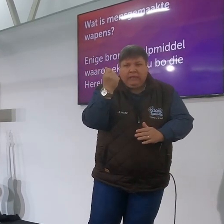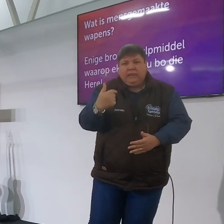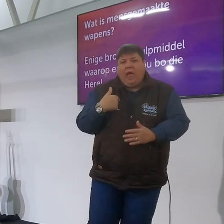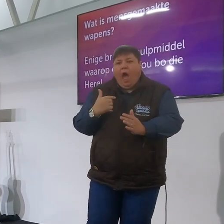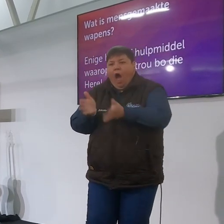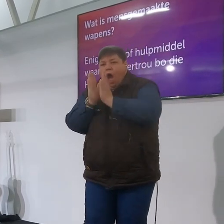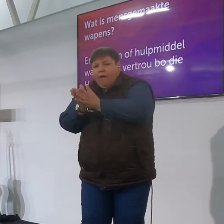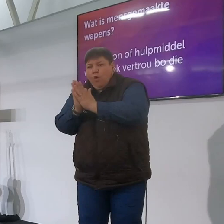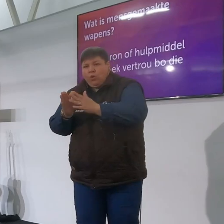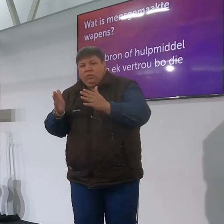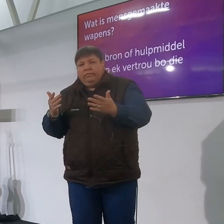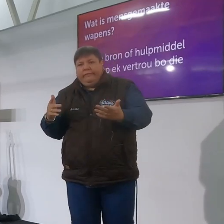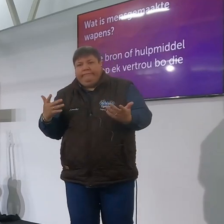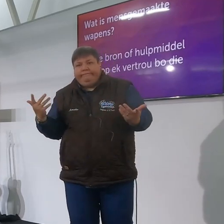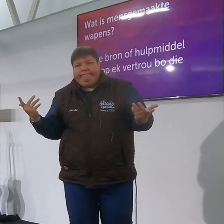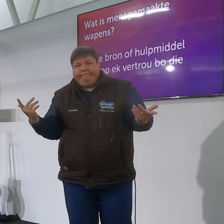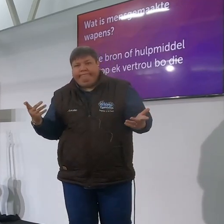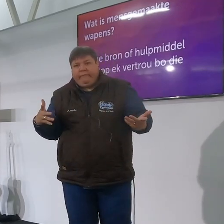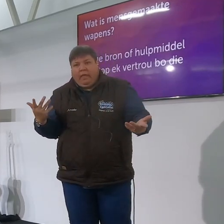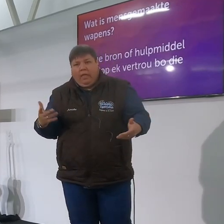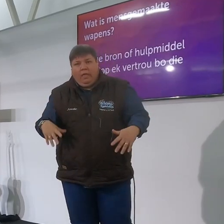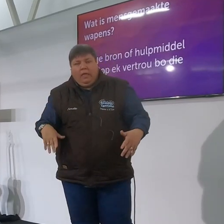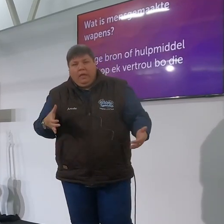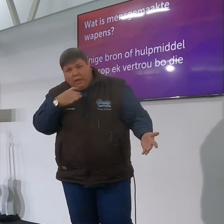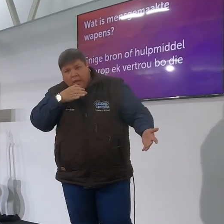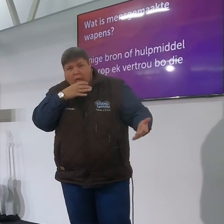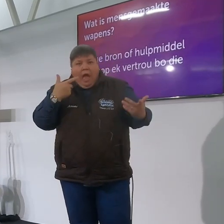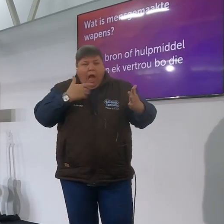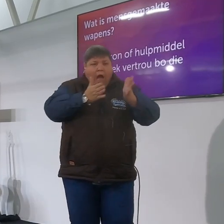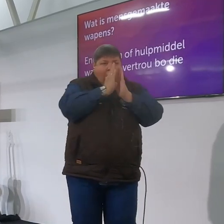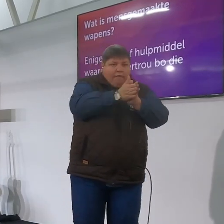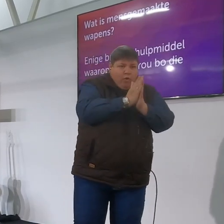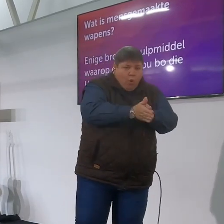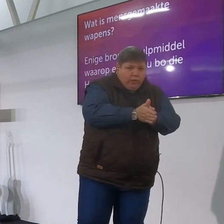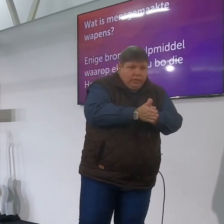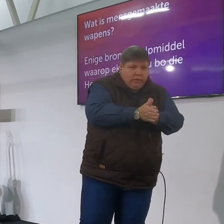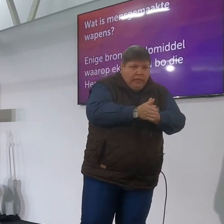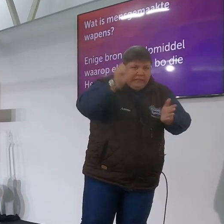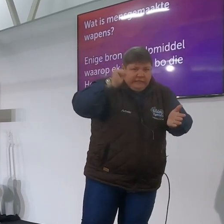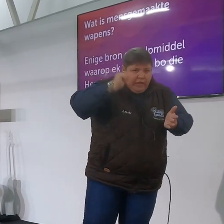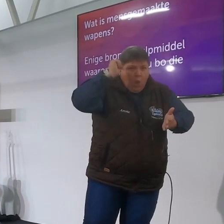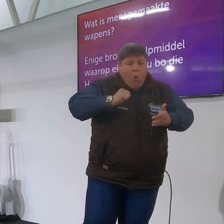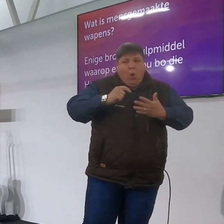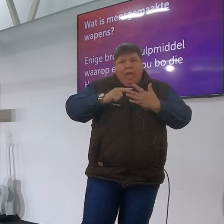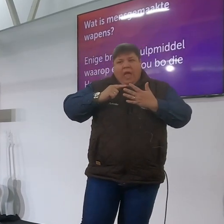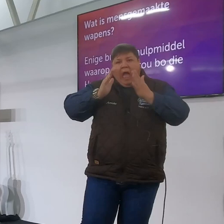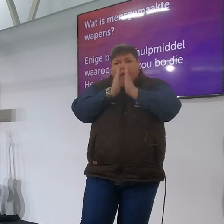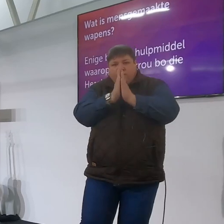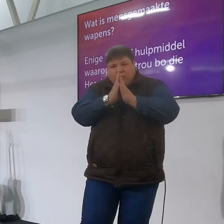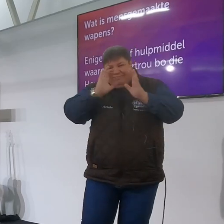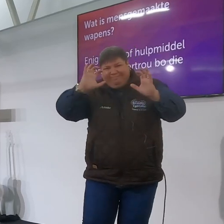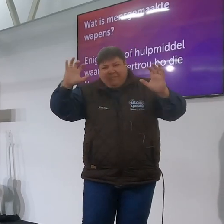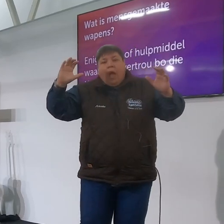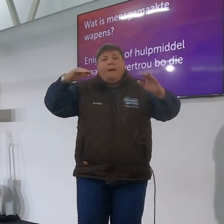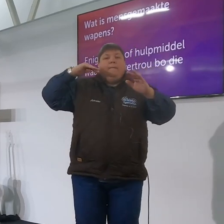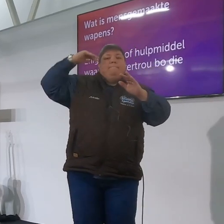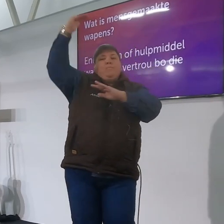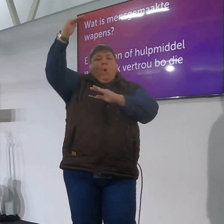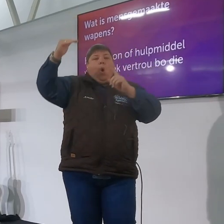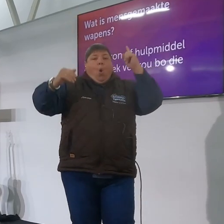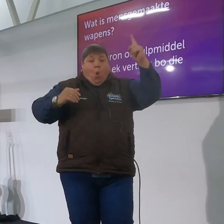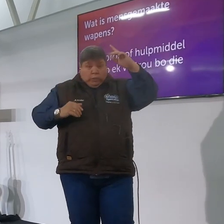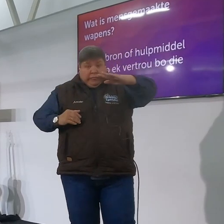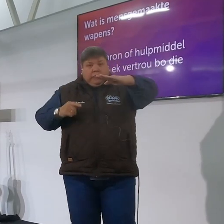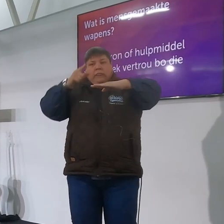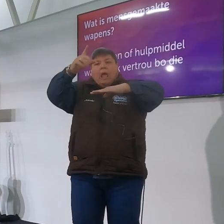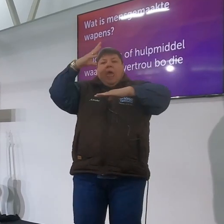en en ons het allemaal hulpmiddels nodig luister al die hulpmiddels al die geld wat jy he al die bronne wat jy het hier die jere vir jou gegeer dit is